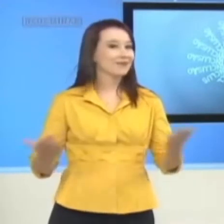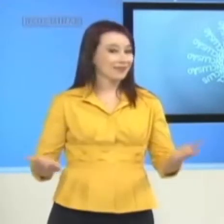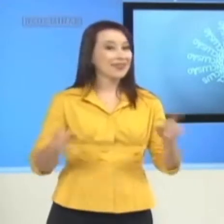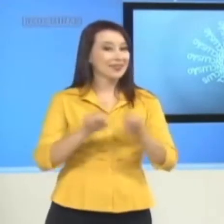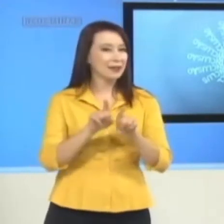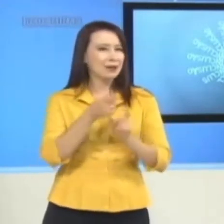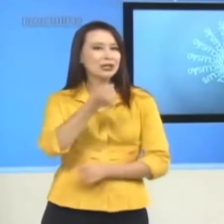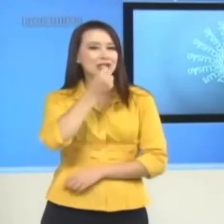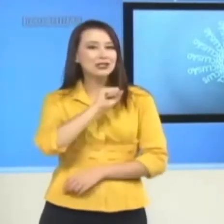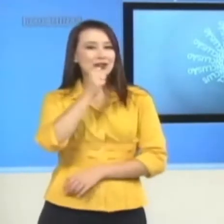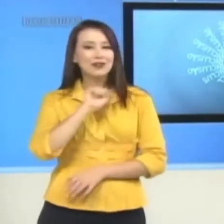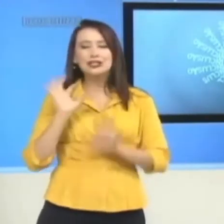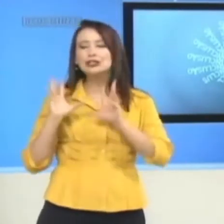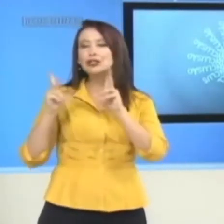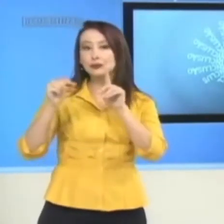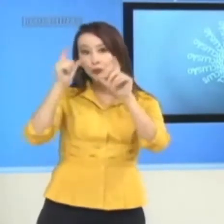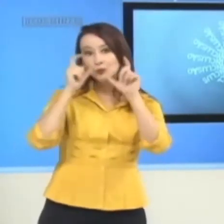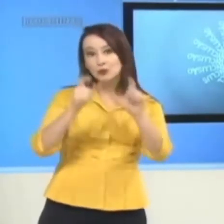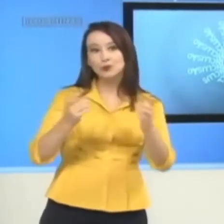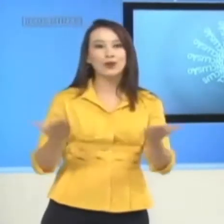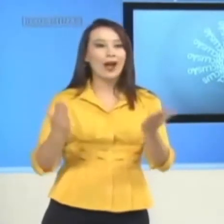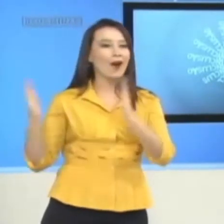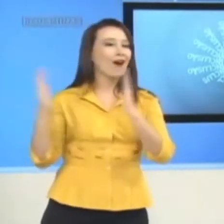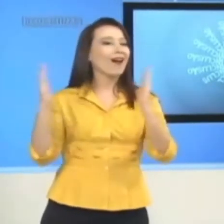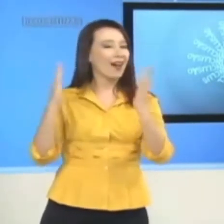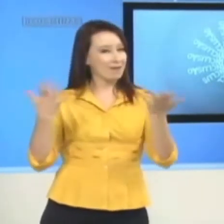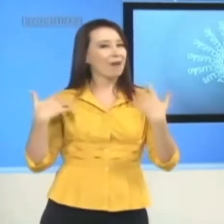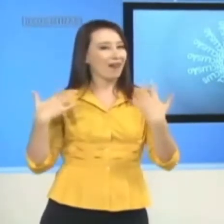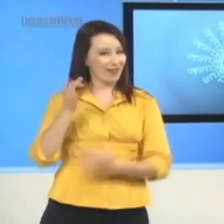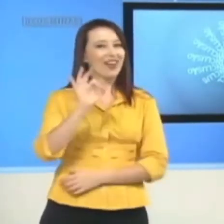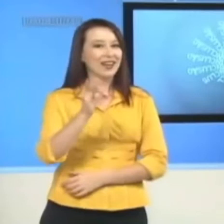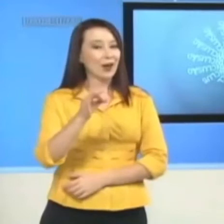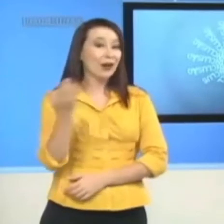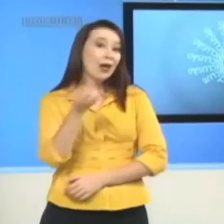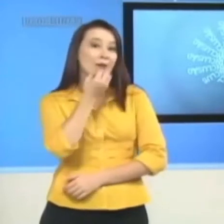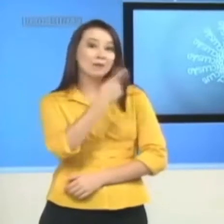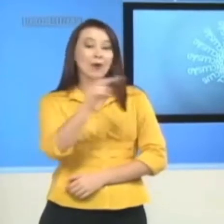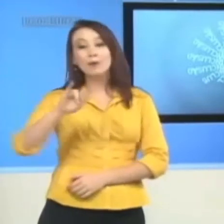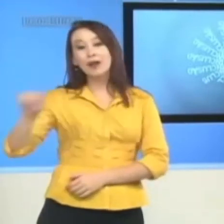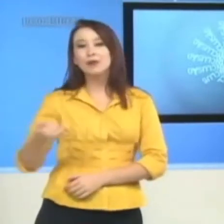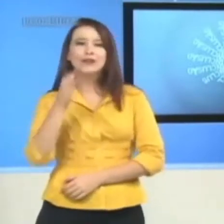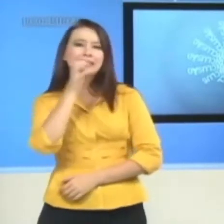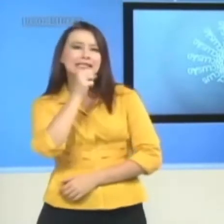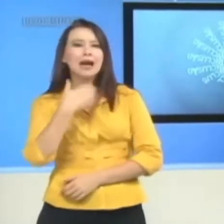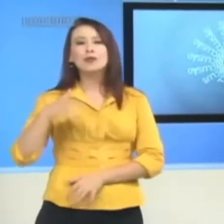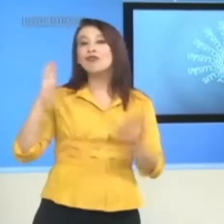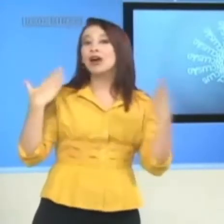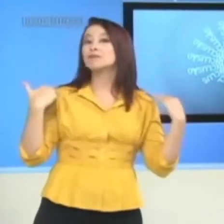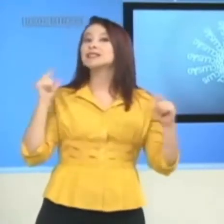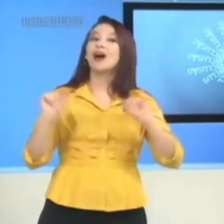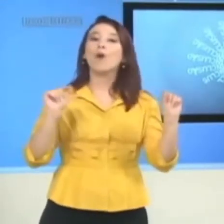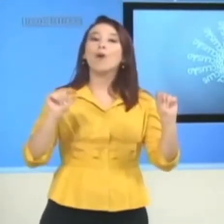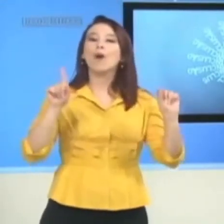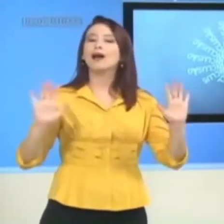O sorvete é também uma das delícias mais procuradas no verão. Uma dica para aproveitar o final de semana é o